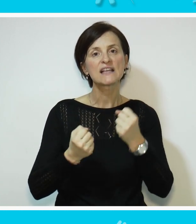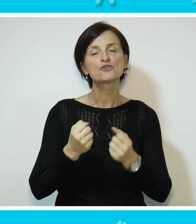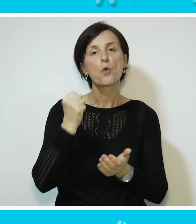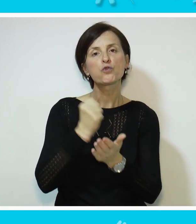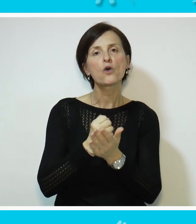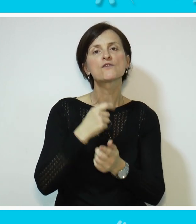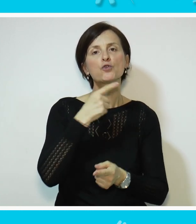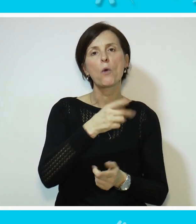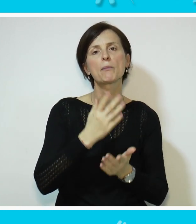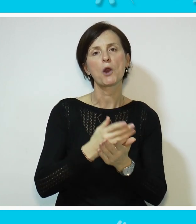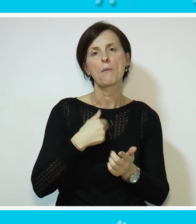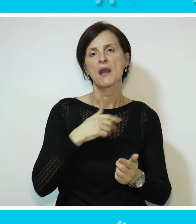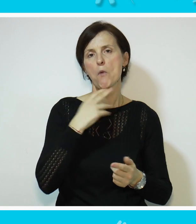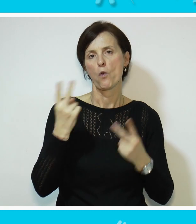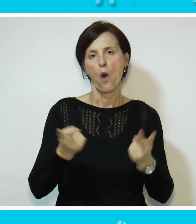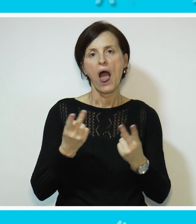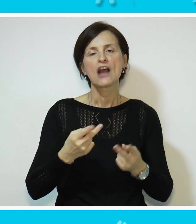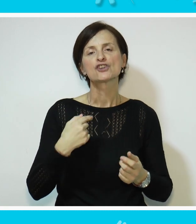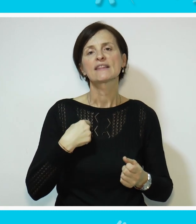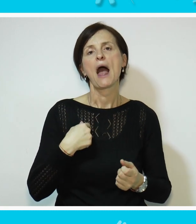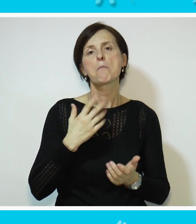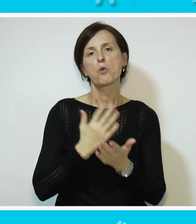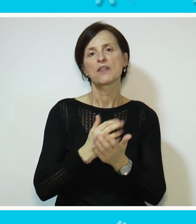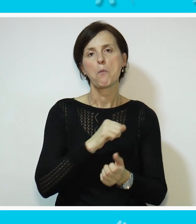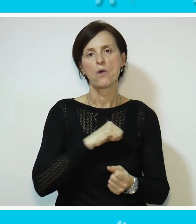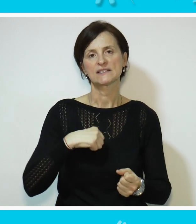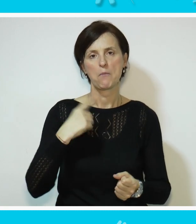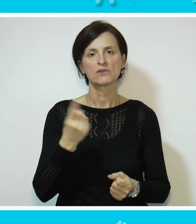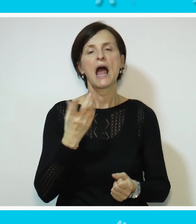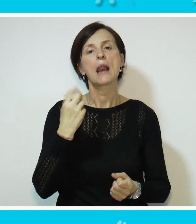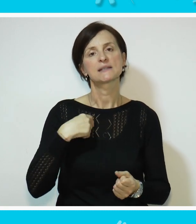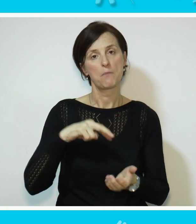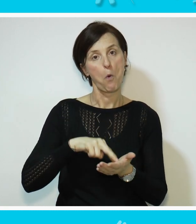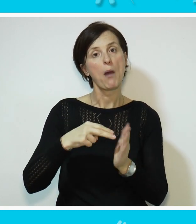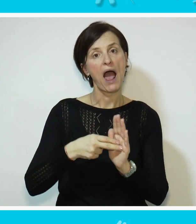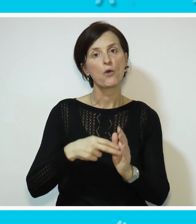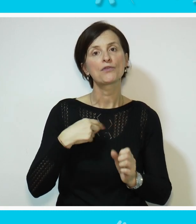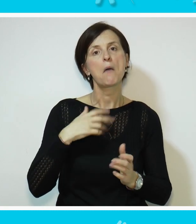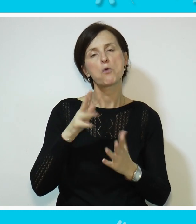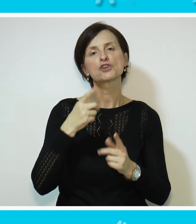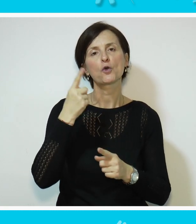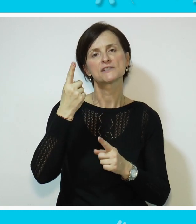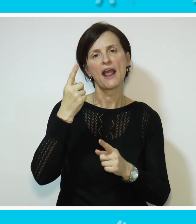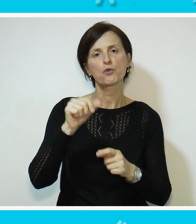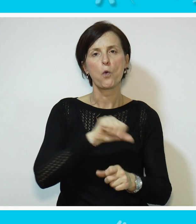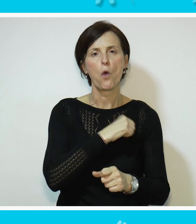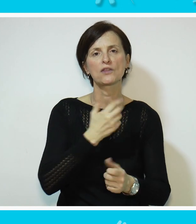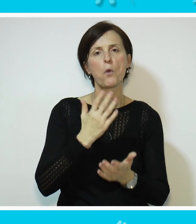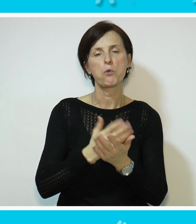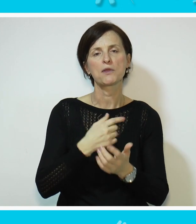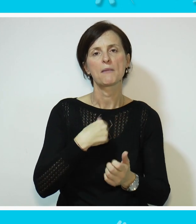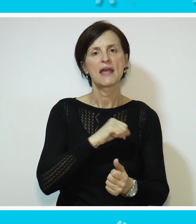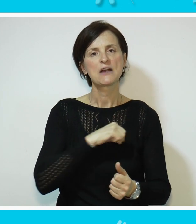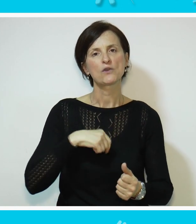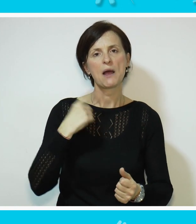vozačku dozvolu, pa to bi mi dosta olakšalo da se osamostali. Ali u planu mi je kroz možda godinu da se